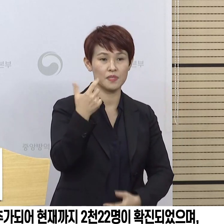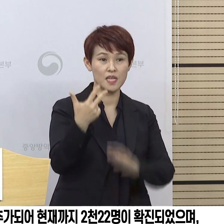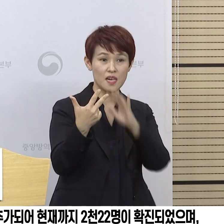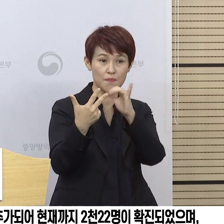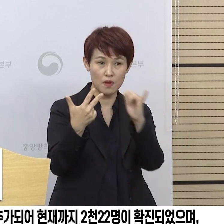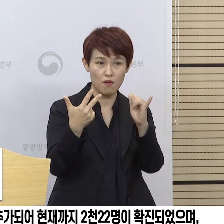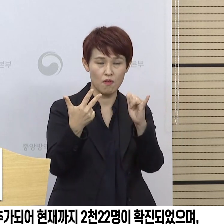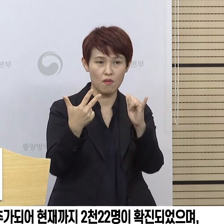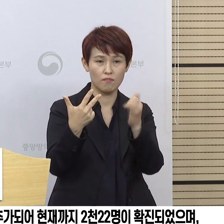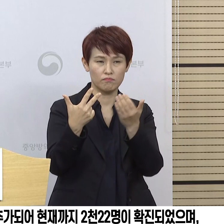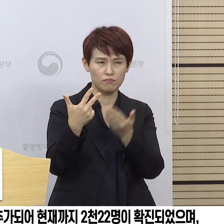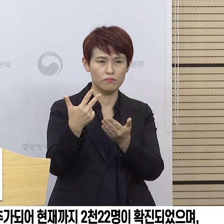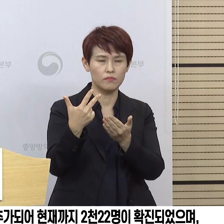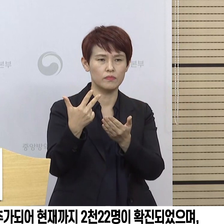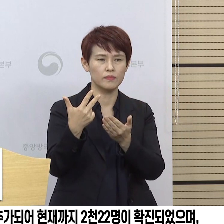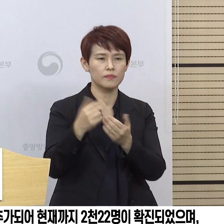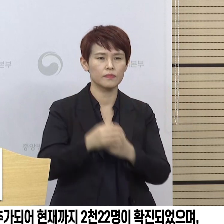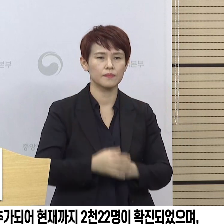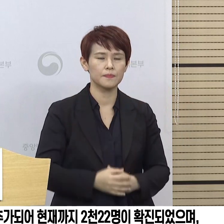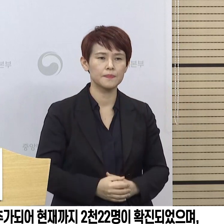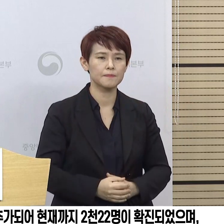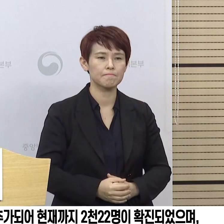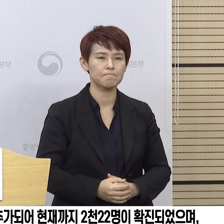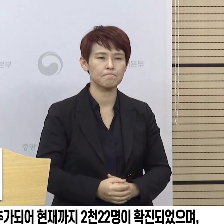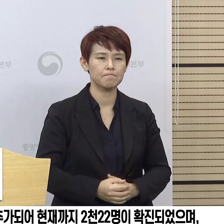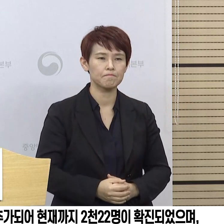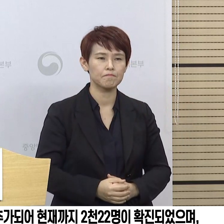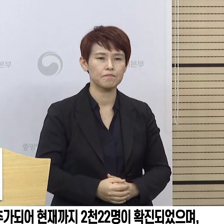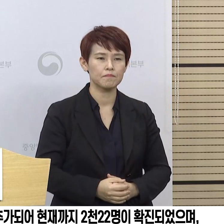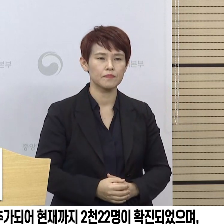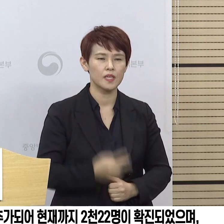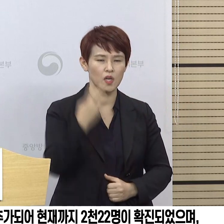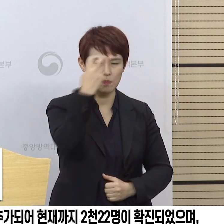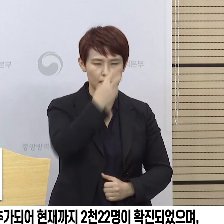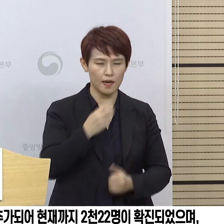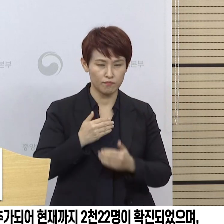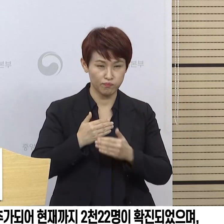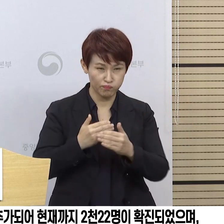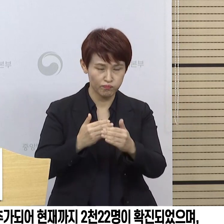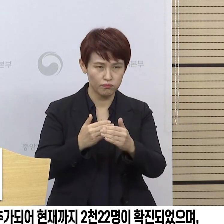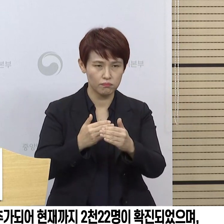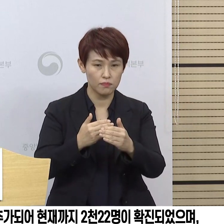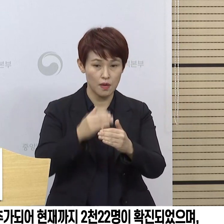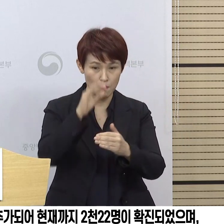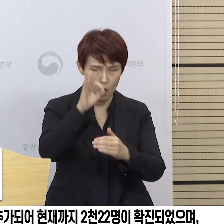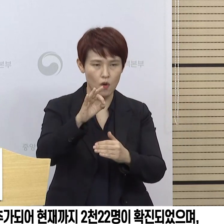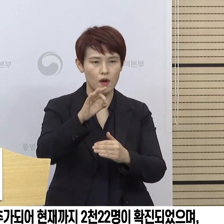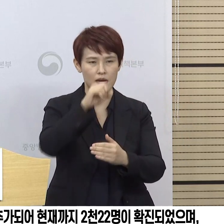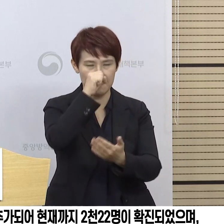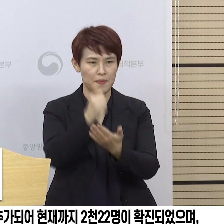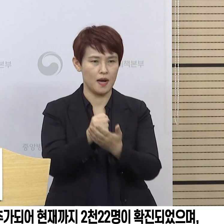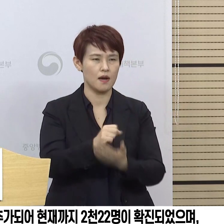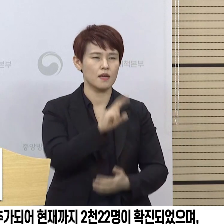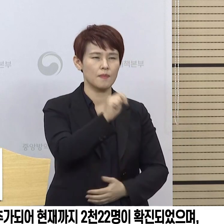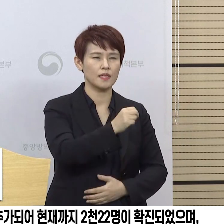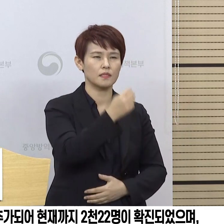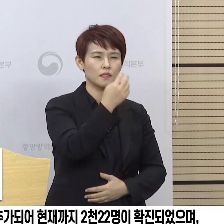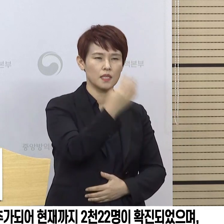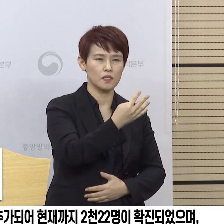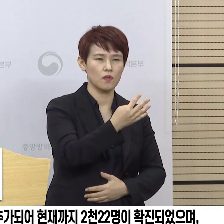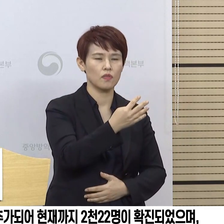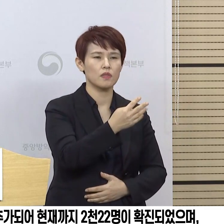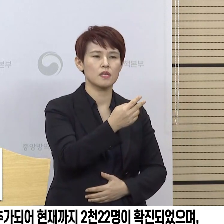검사 음성이고 2만 4,751명은